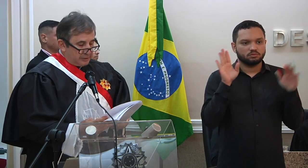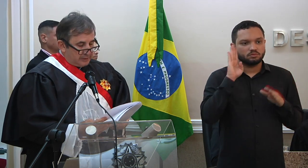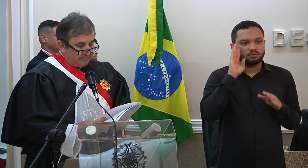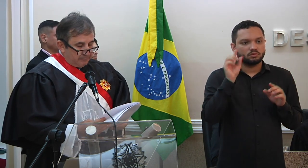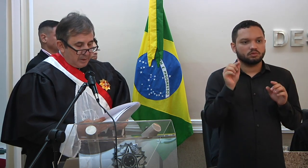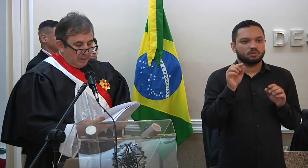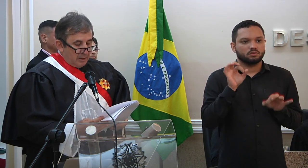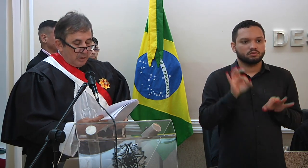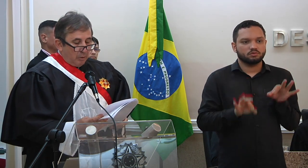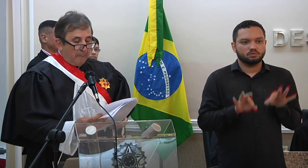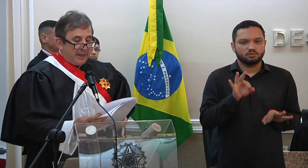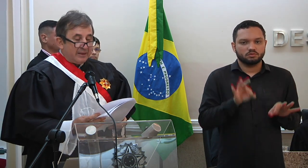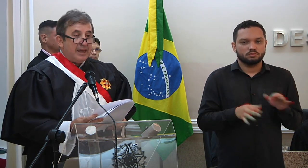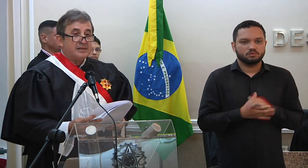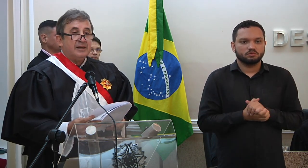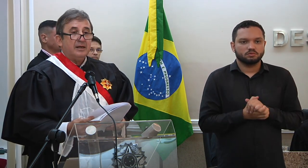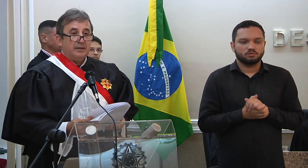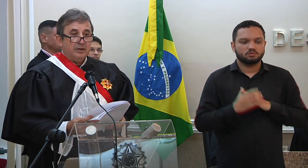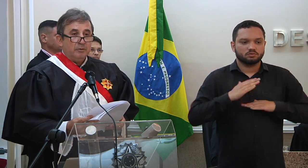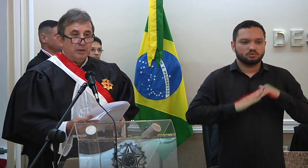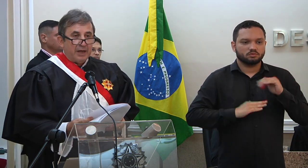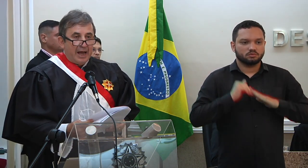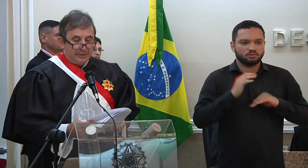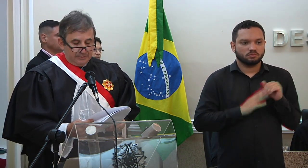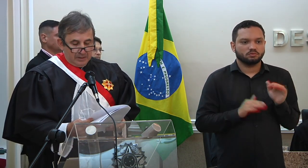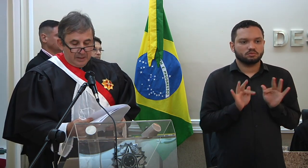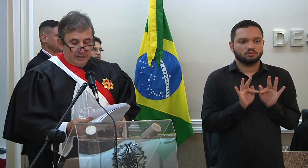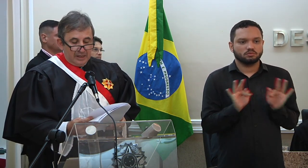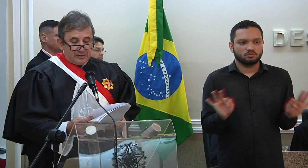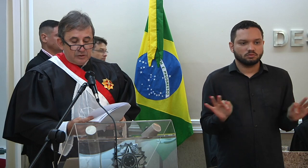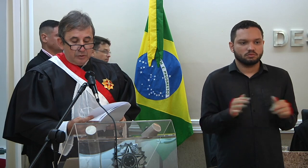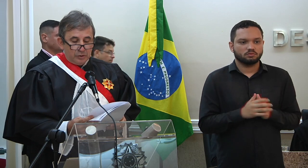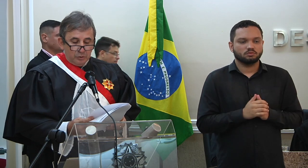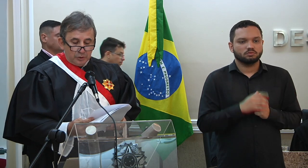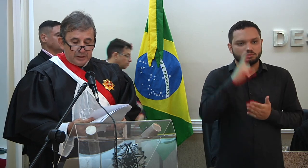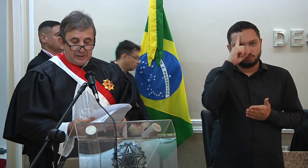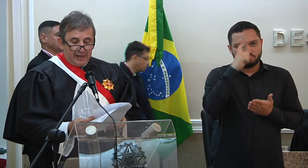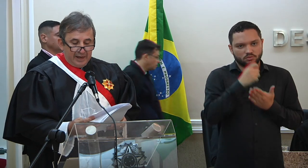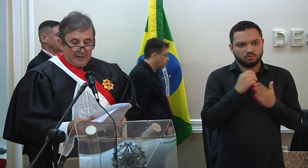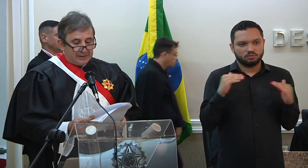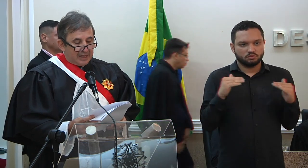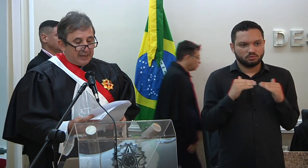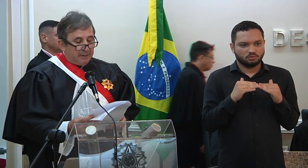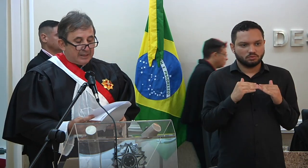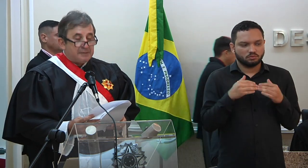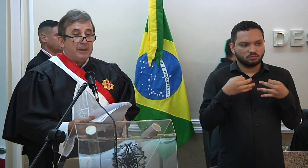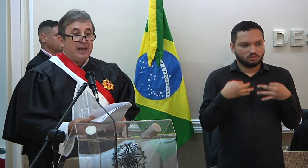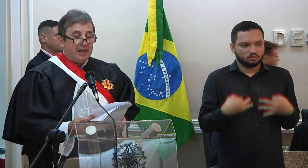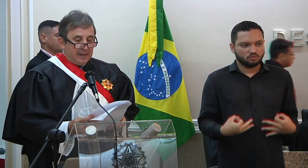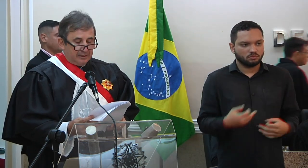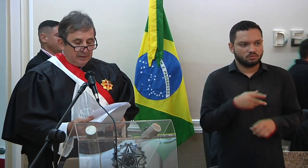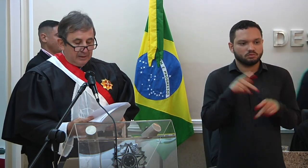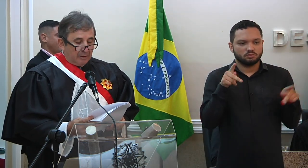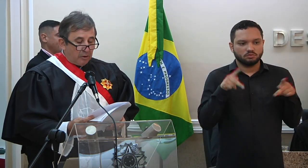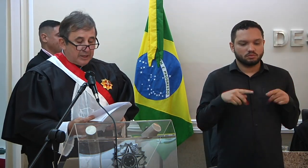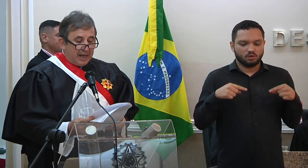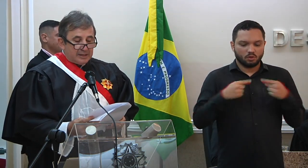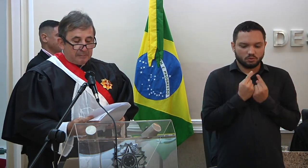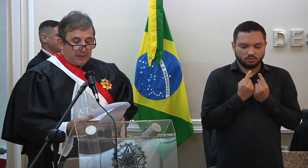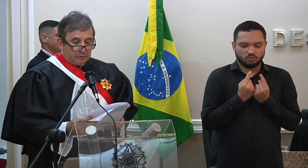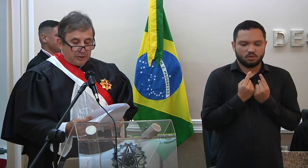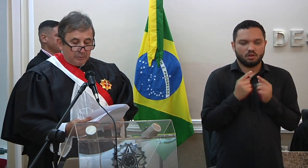a justiça. Competência e humildade, decisões justas, serenas, calibradas pela lei,